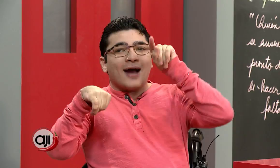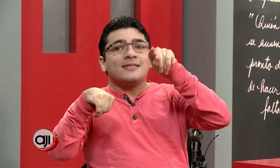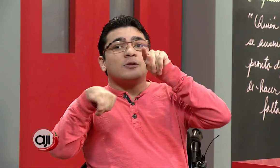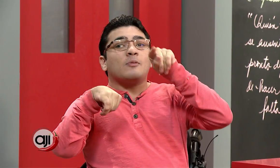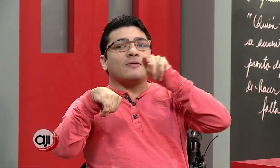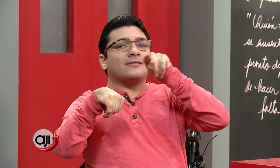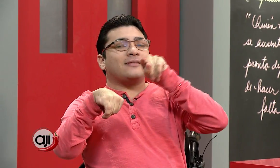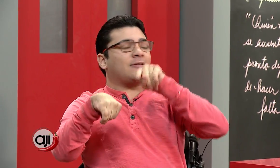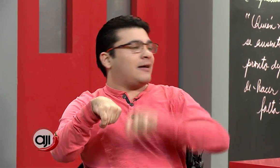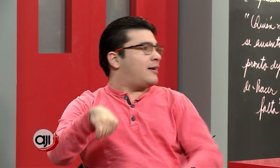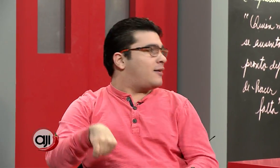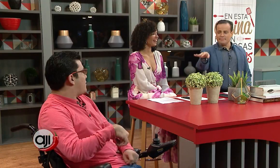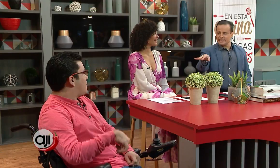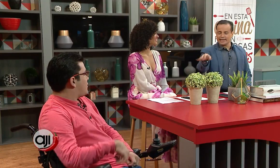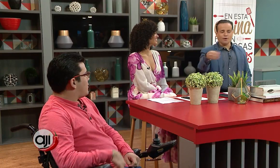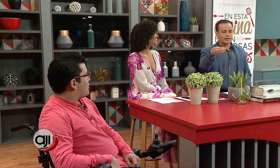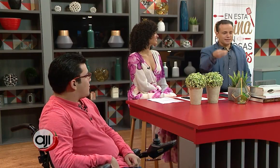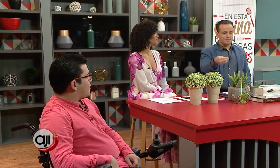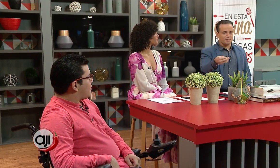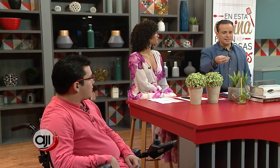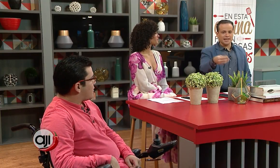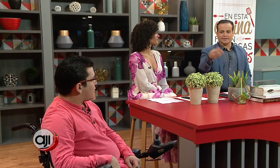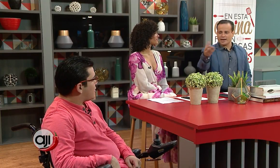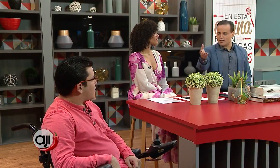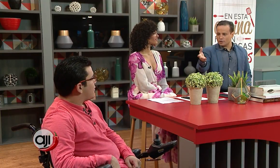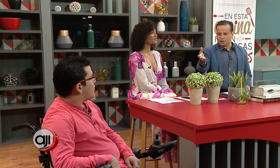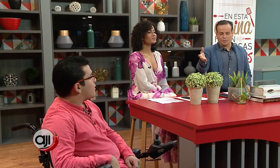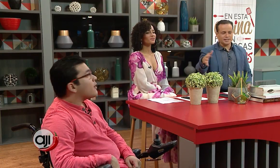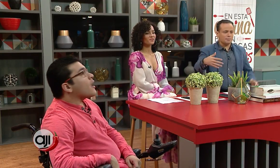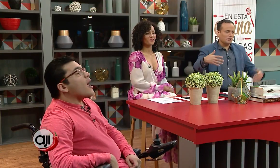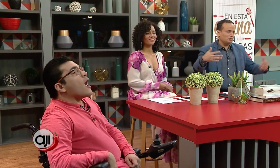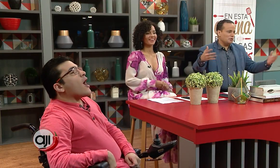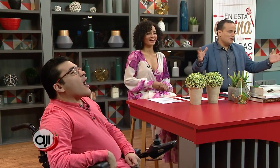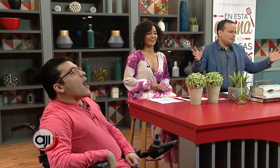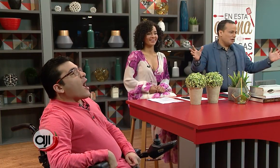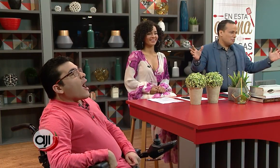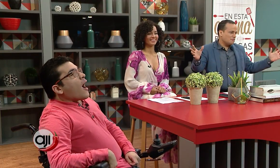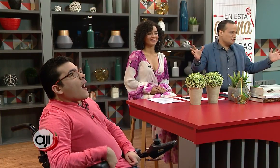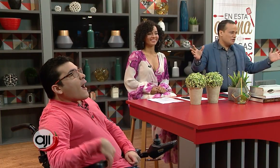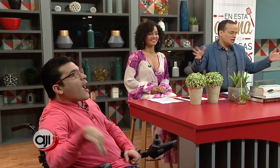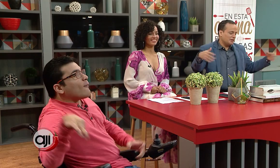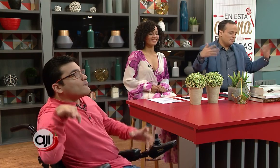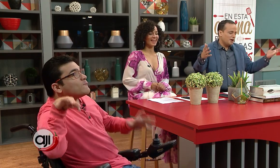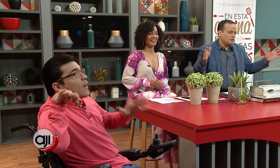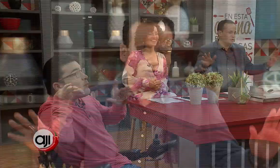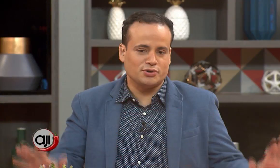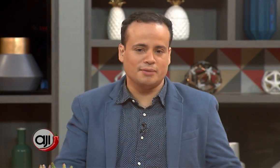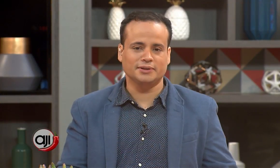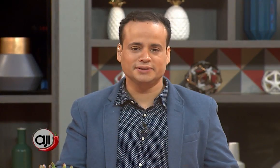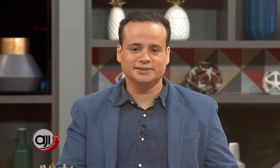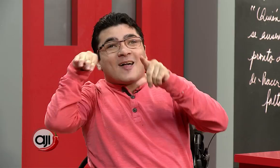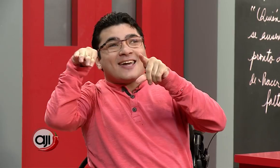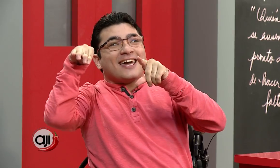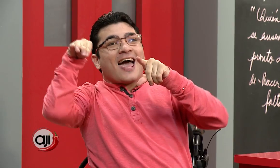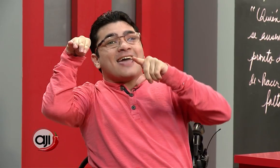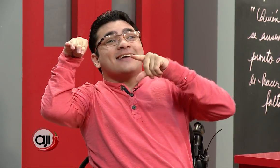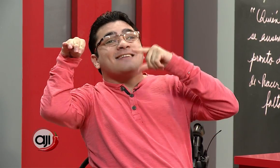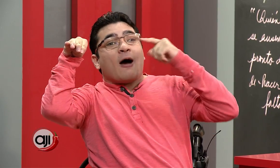Actitud positiva. Oye, te voy a invitar que con ese mismo mensaje te vayas al corte comercial, porque tú eres un hablador profesional y que vamos a... Vamos a la pausa aquí en Ají, ya